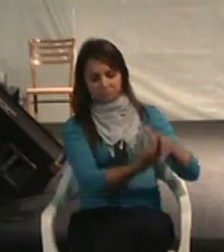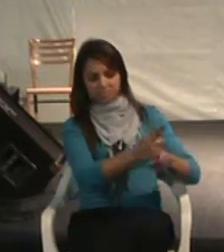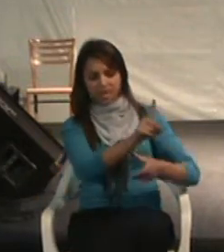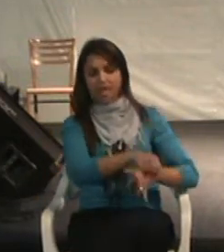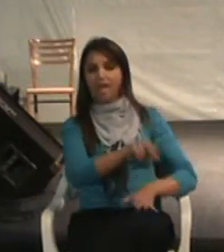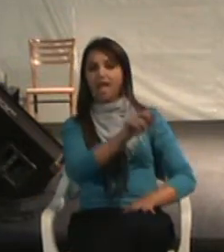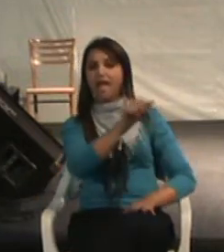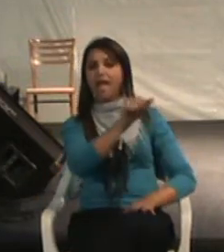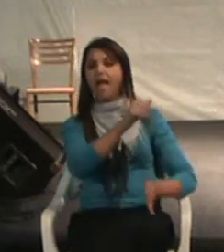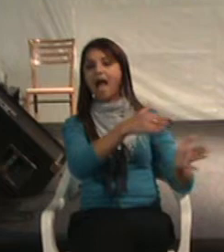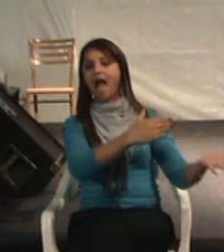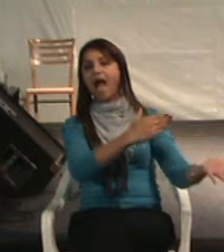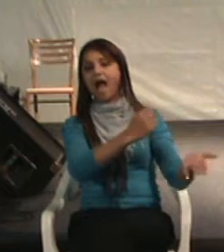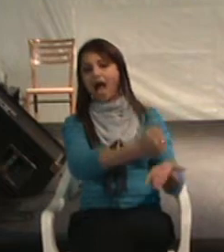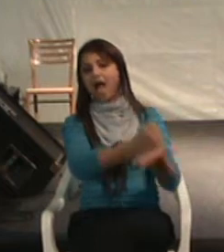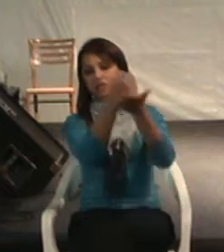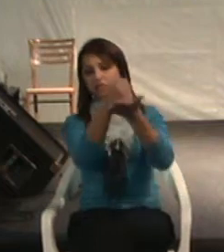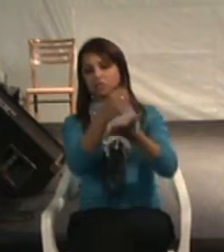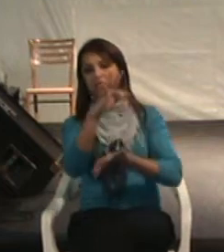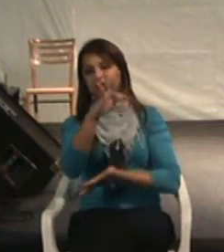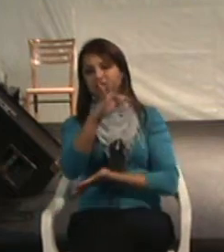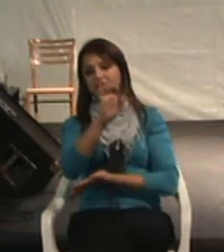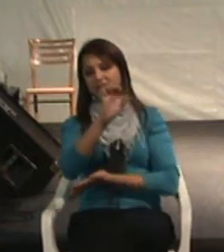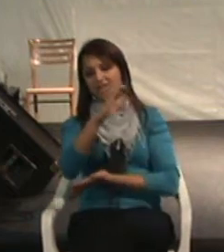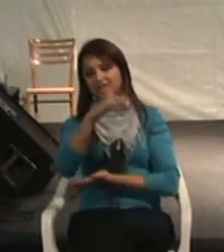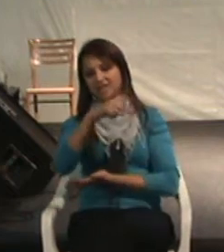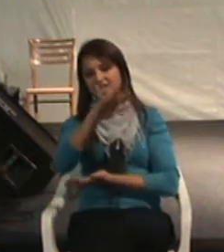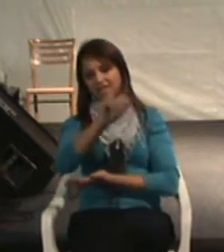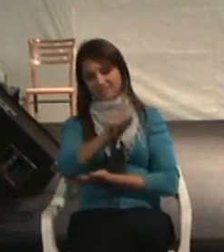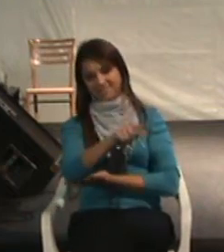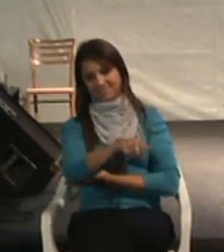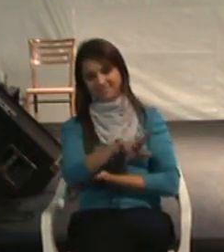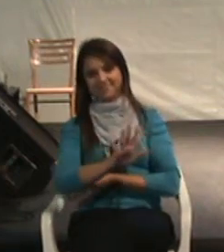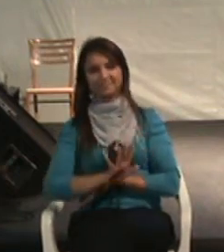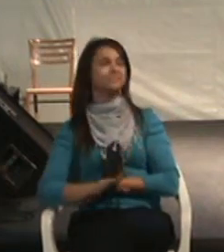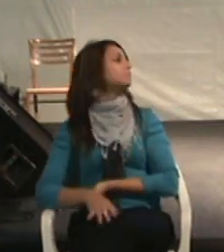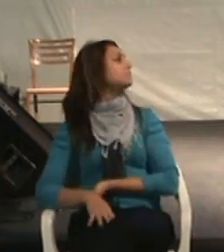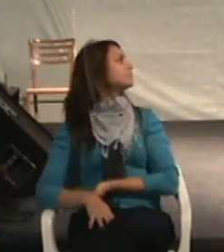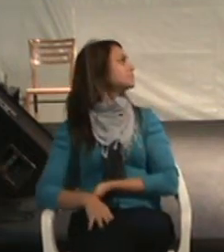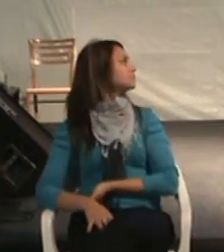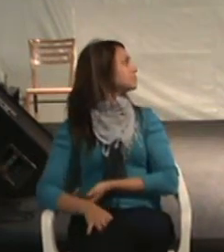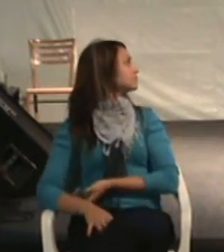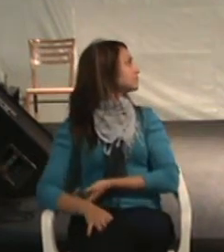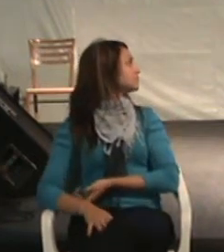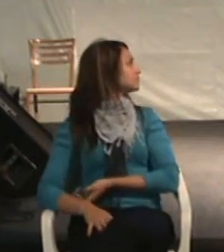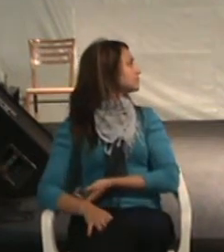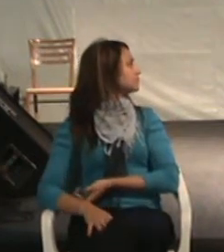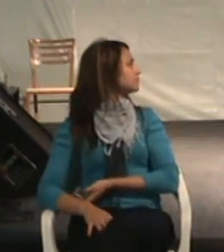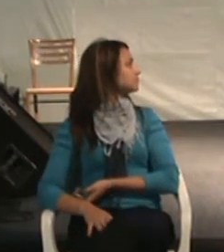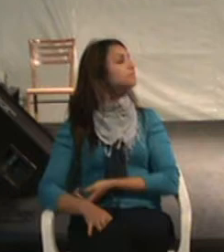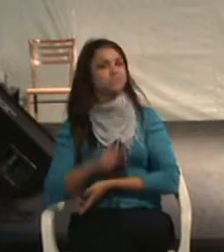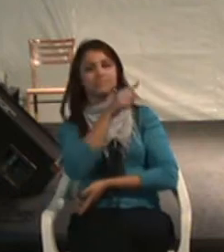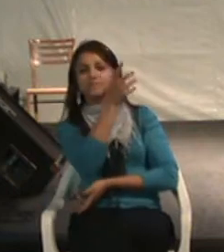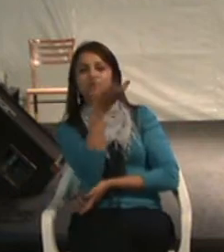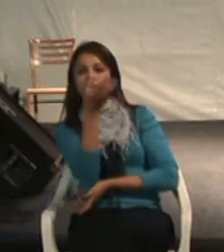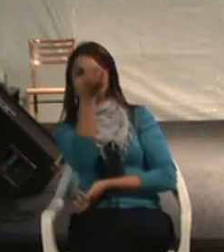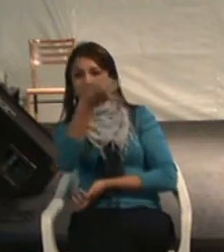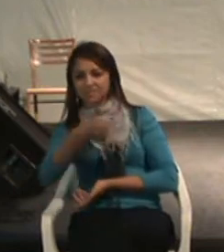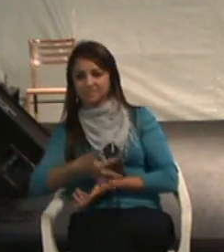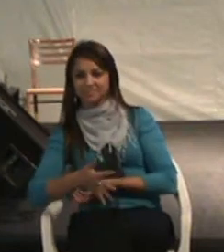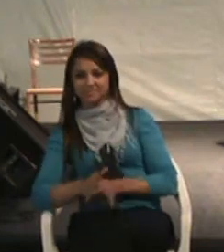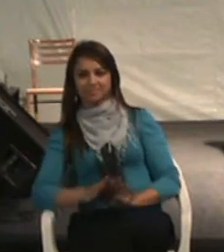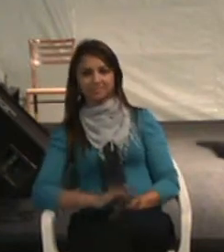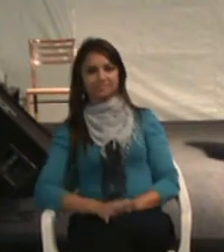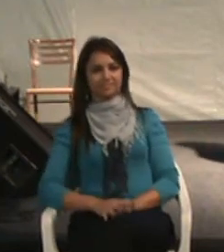uma ajuda técnica. Pode mudar. E olha aqui, isso eu queria falar para vocês,